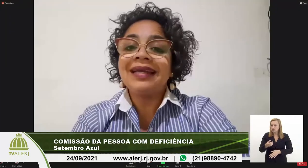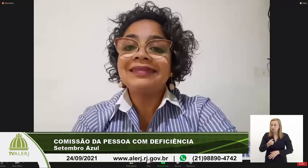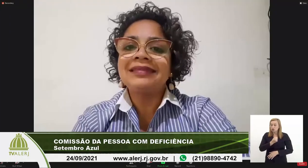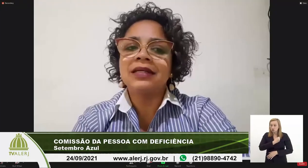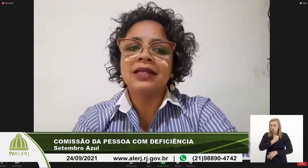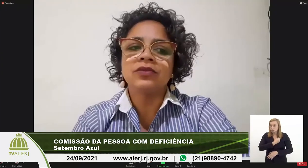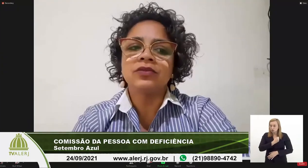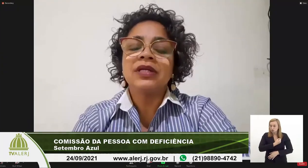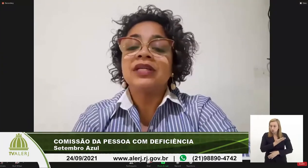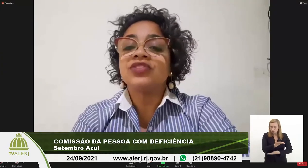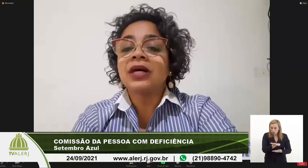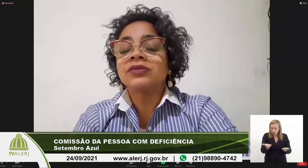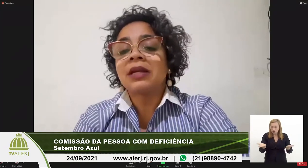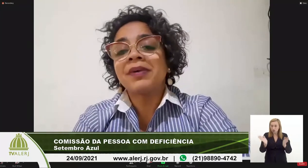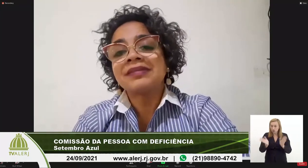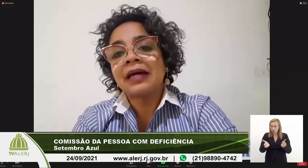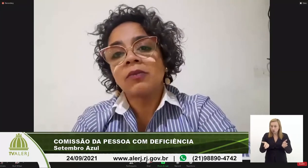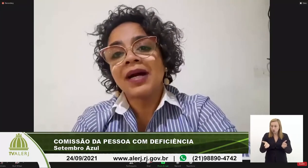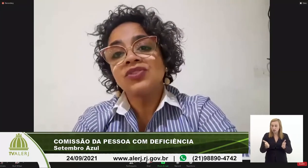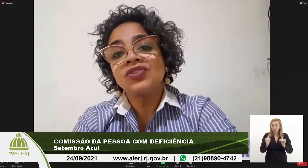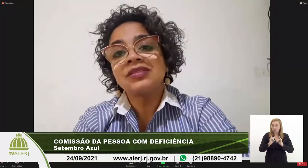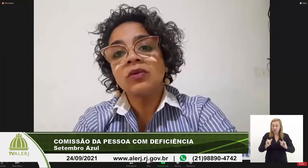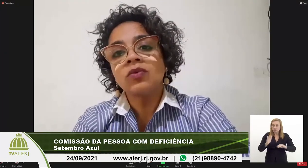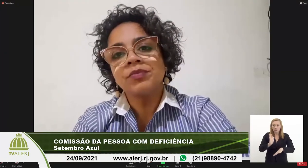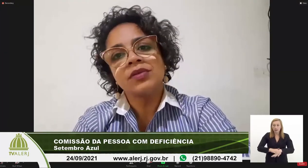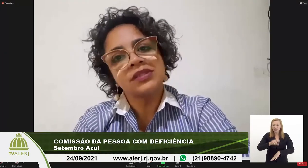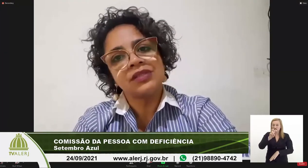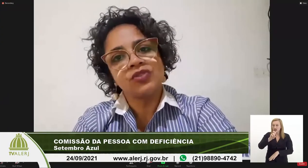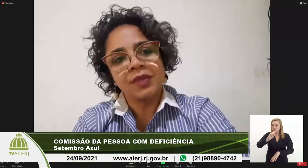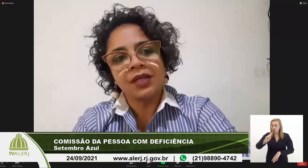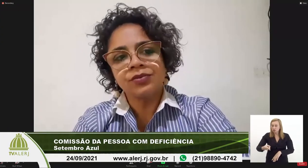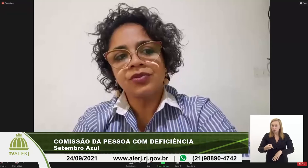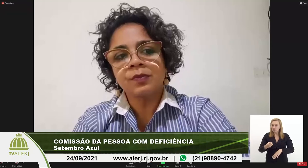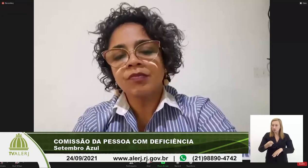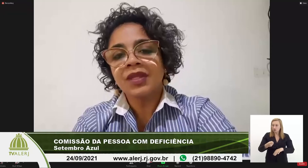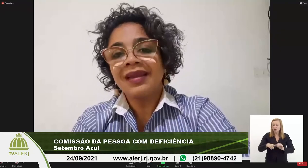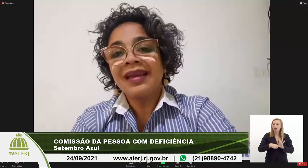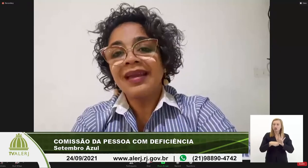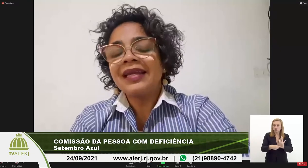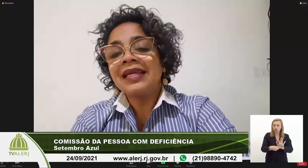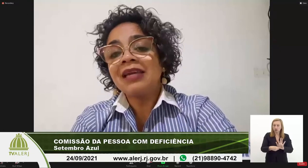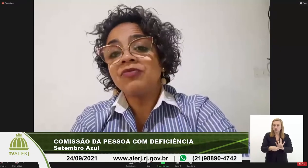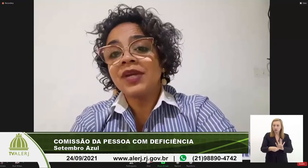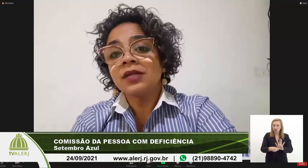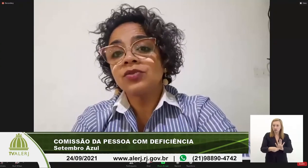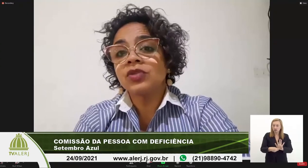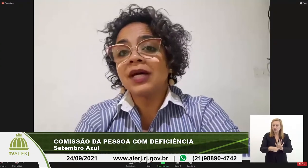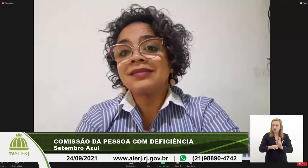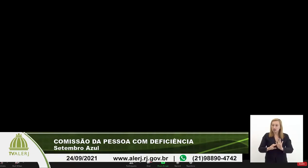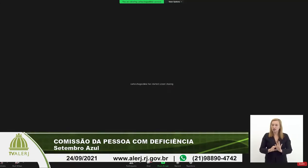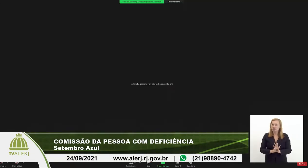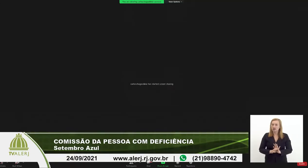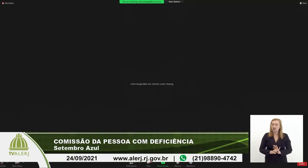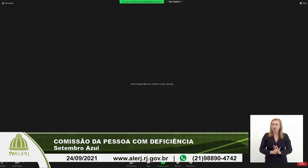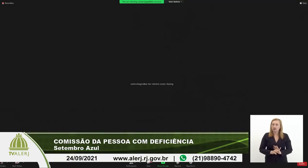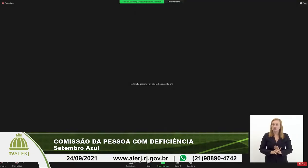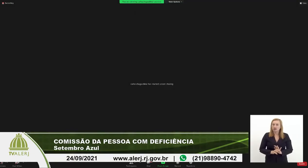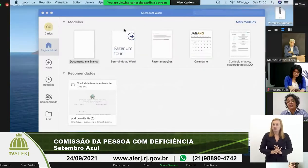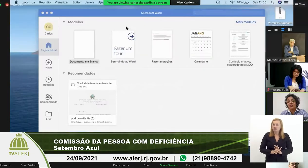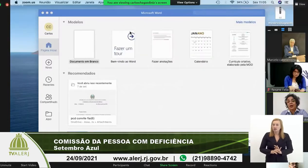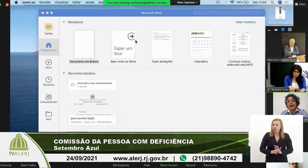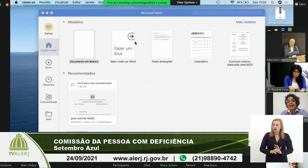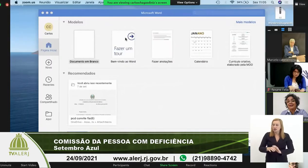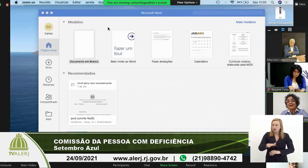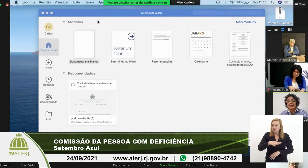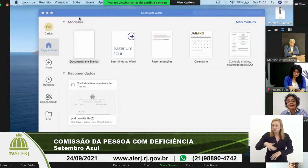esse ano já ultrapassaram mais de 5 mil atendimentos em eventos a central carioca já fez